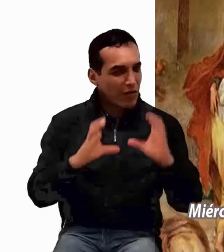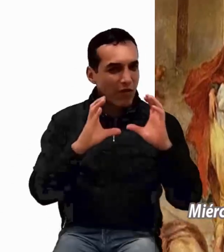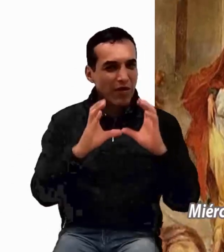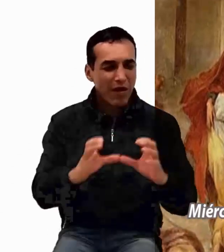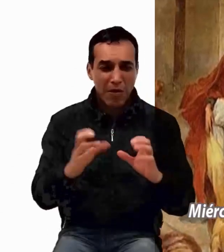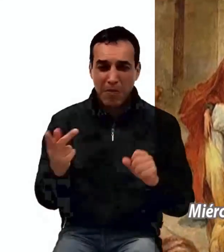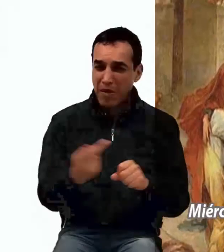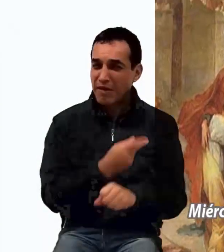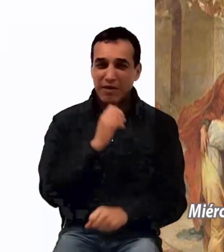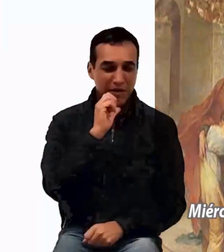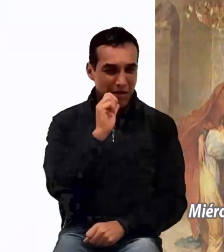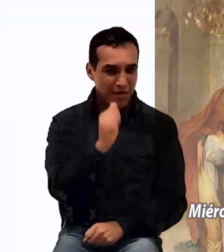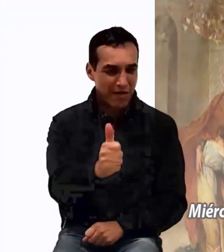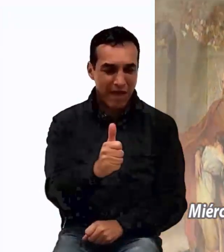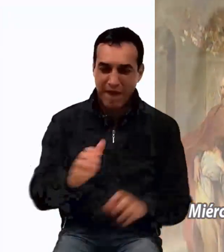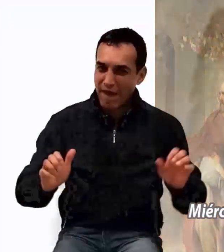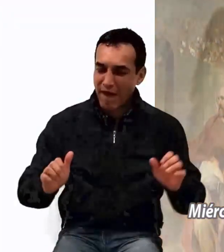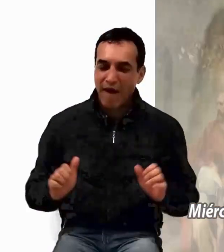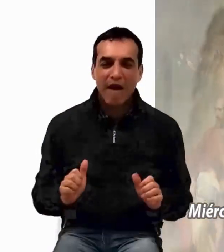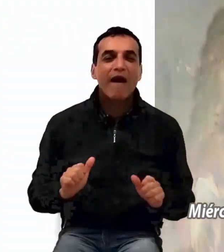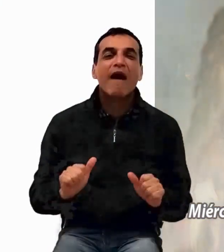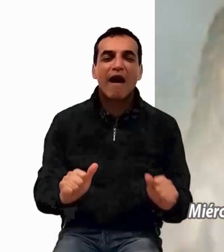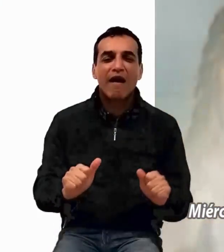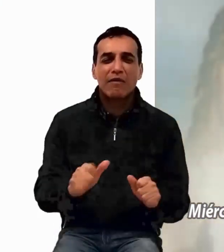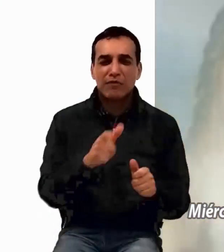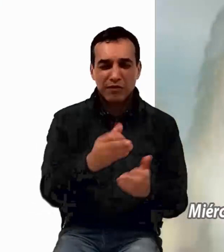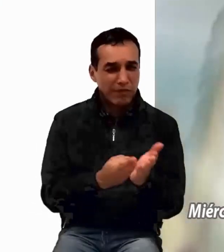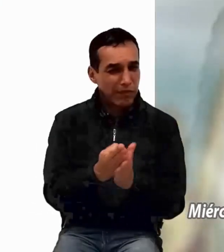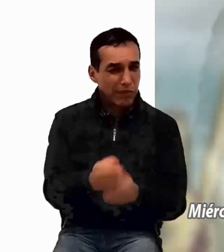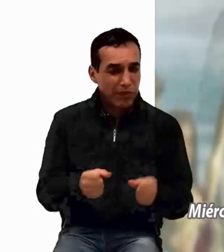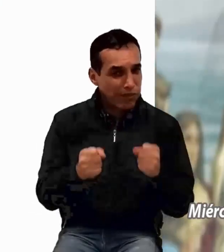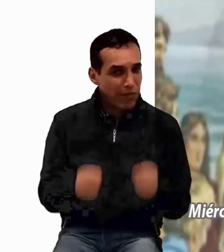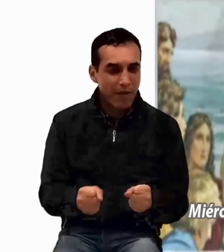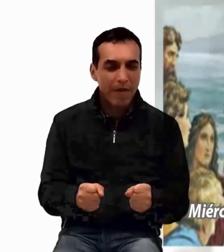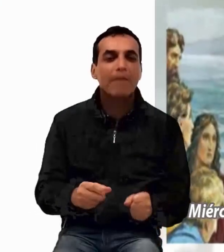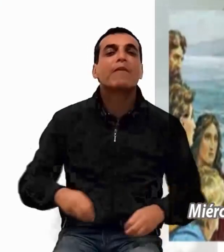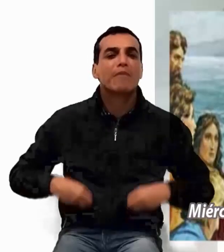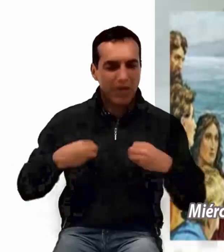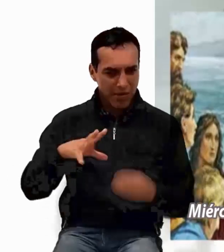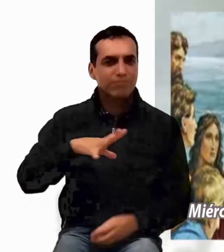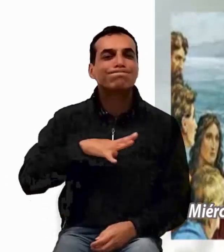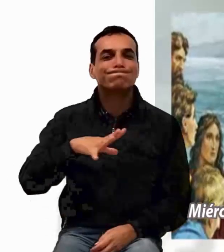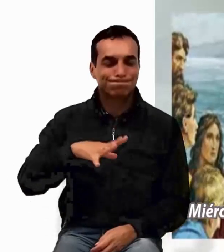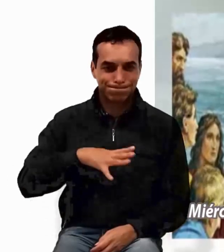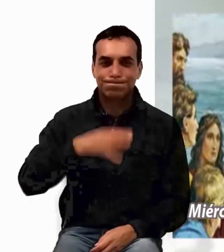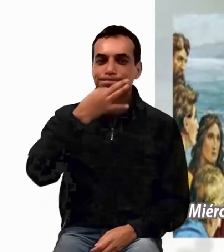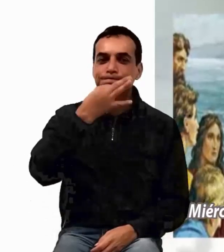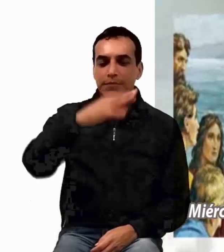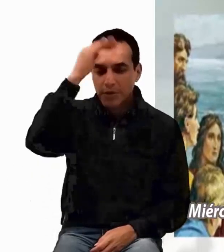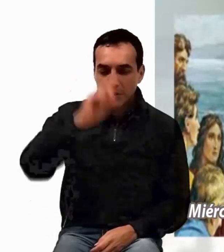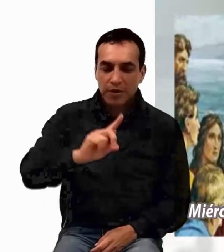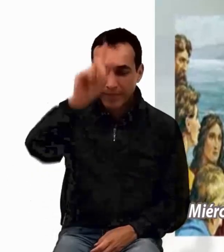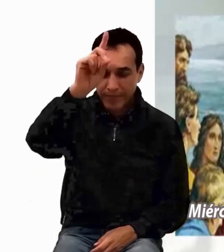mantienen firmes, conseguirán la vida. Palabra del Señor. ¿Es